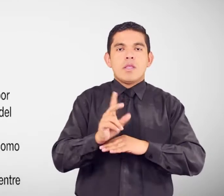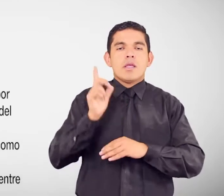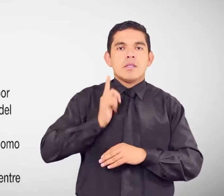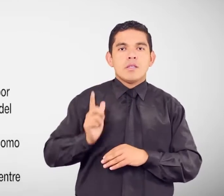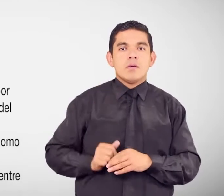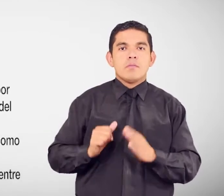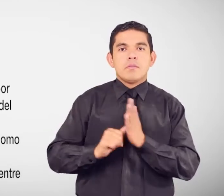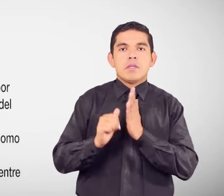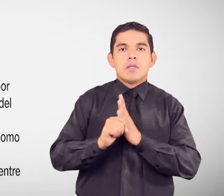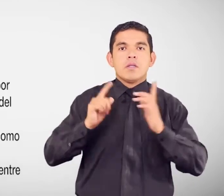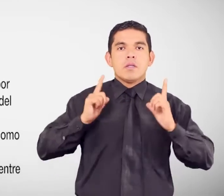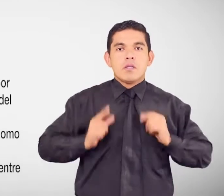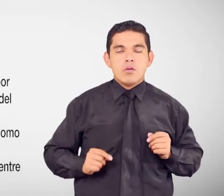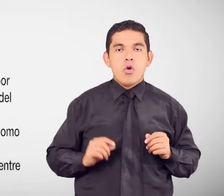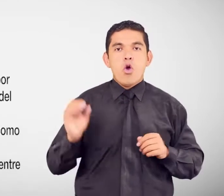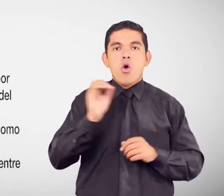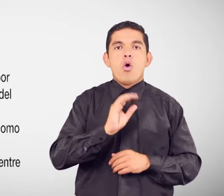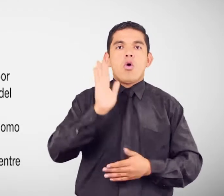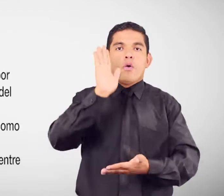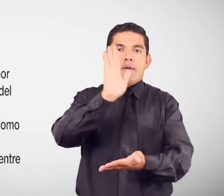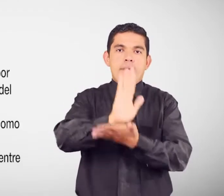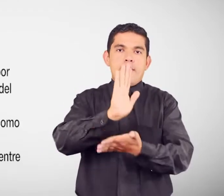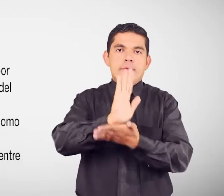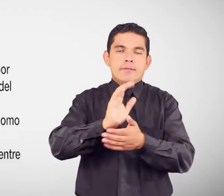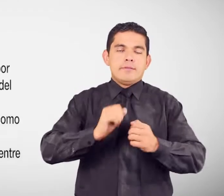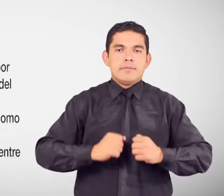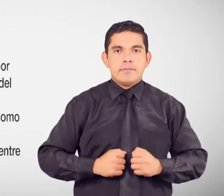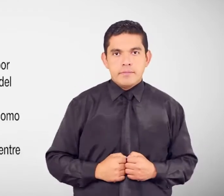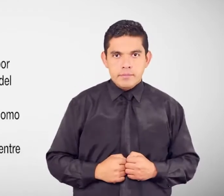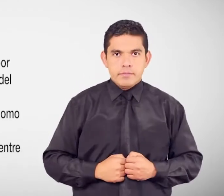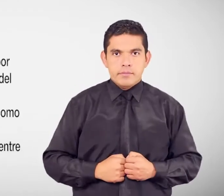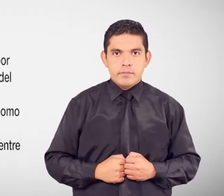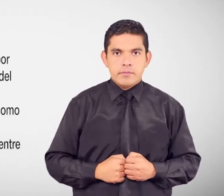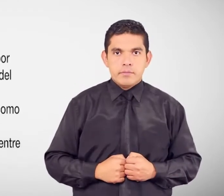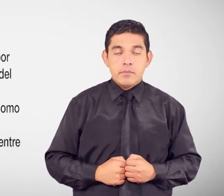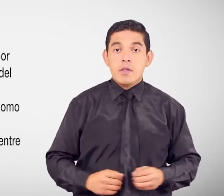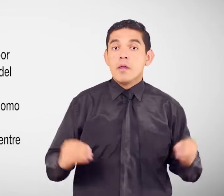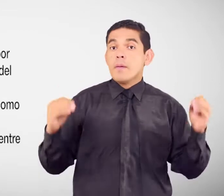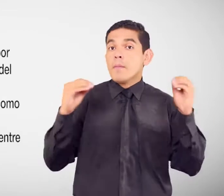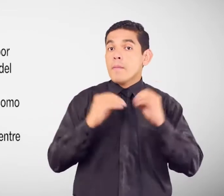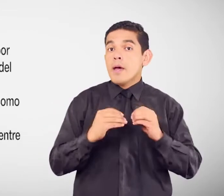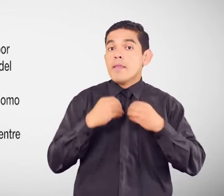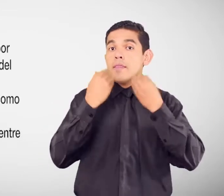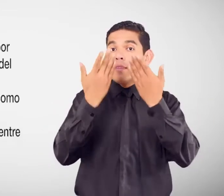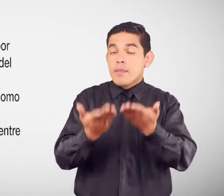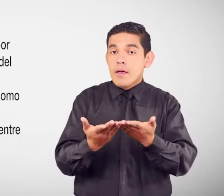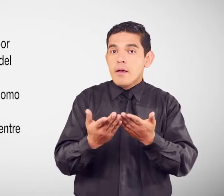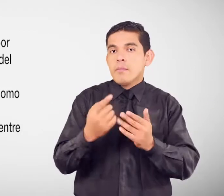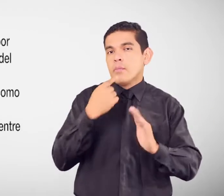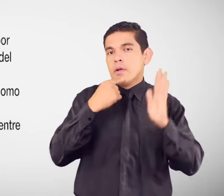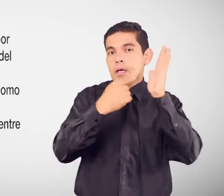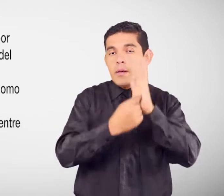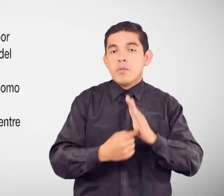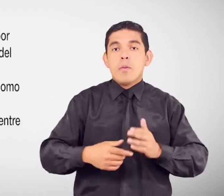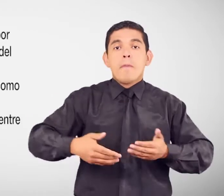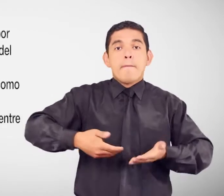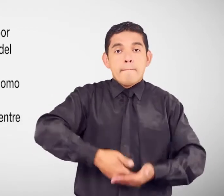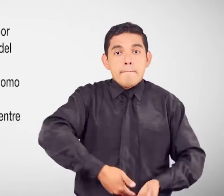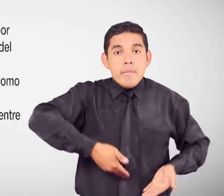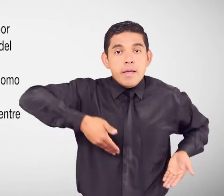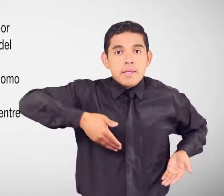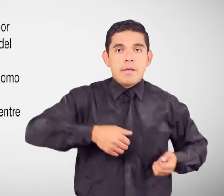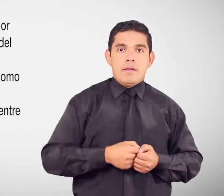Y o del Instituto Ecuatoriano De seguridad Social Así como De insumos Médicos Como Pañales Catéteres